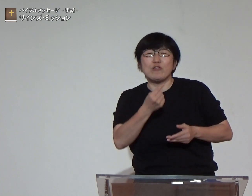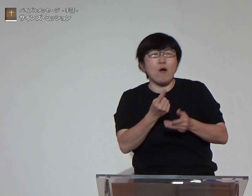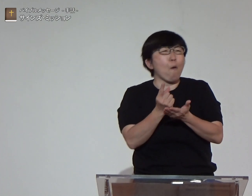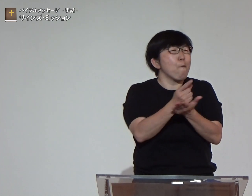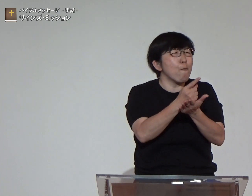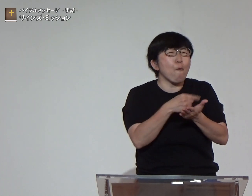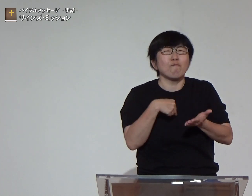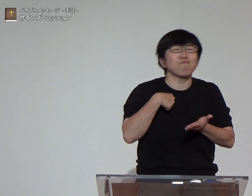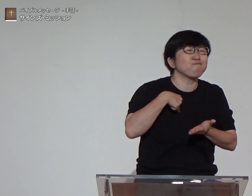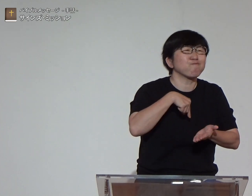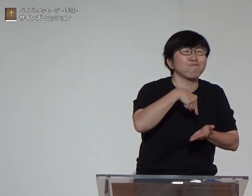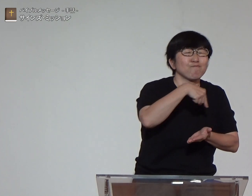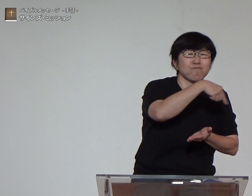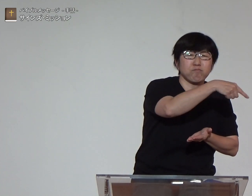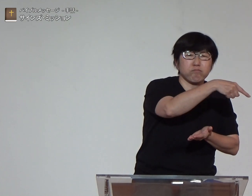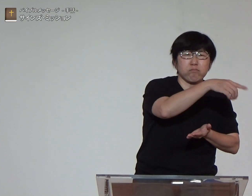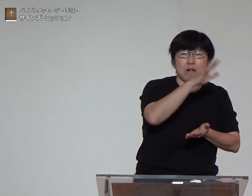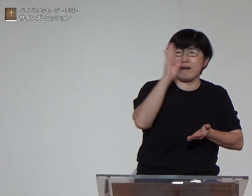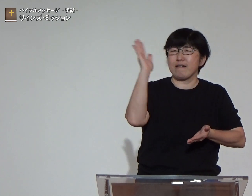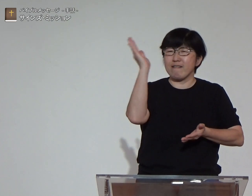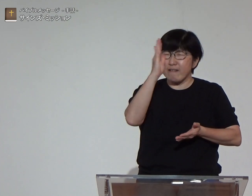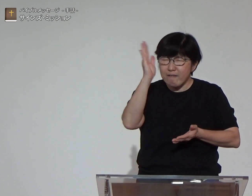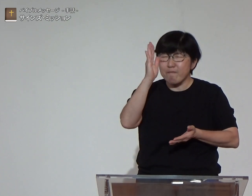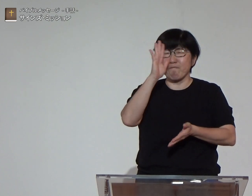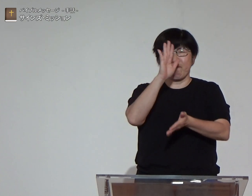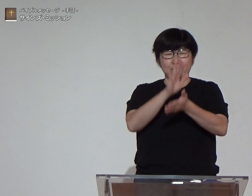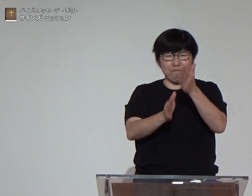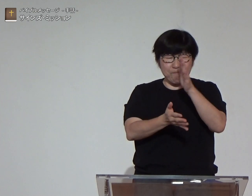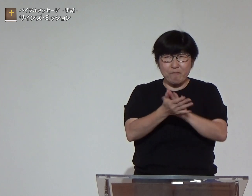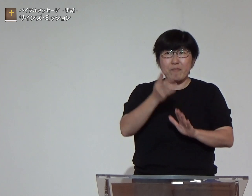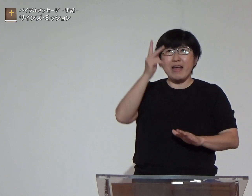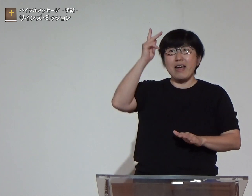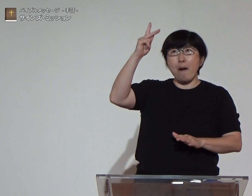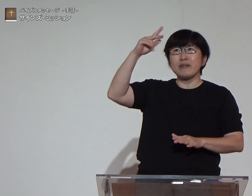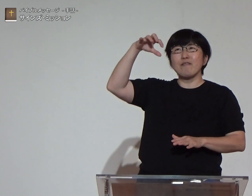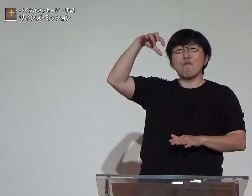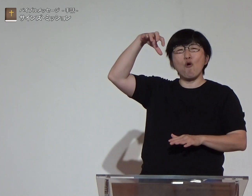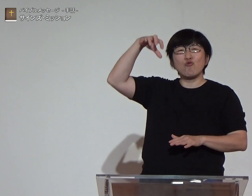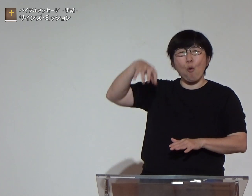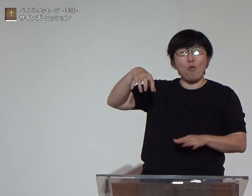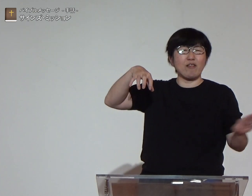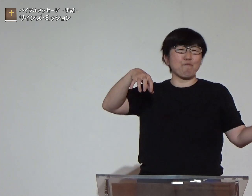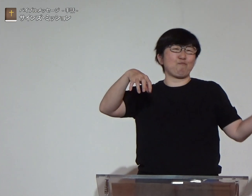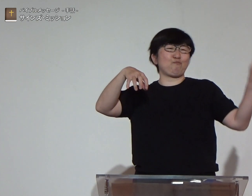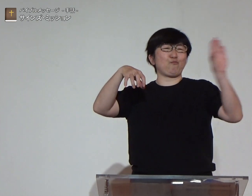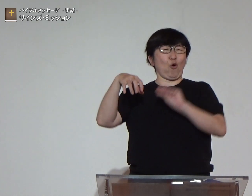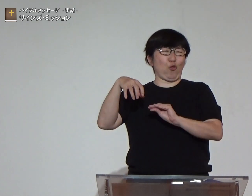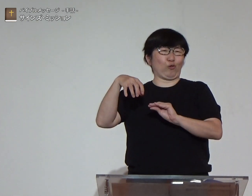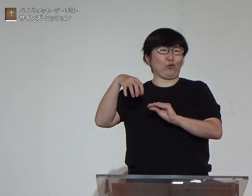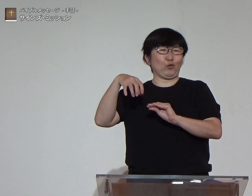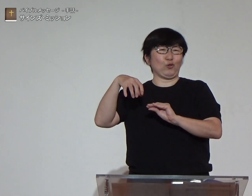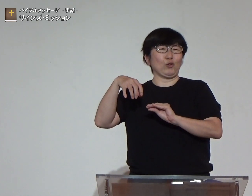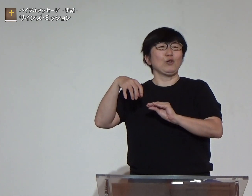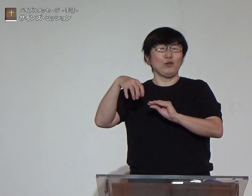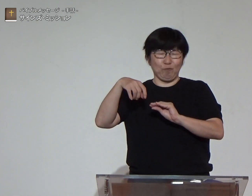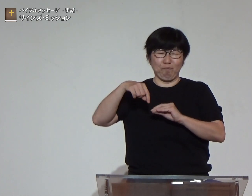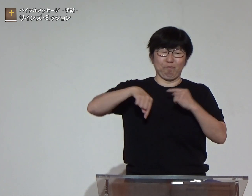道好きな方向に行くと言っていたものでも神様は元に戻りなさい